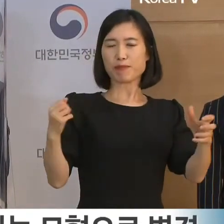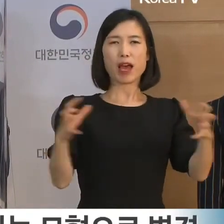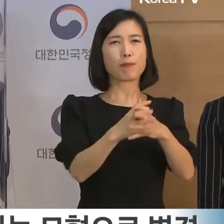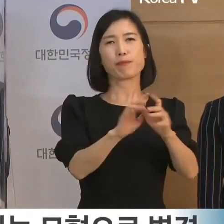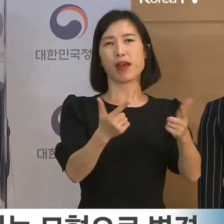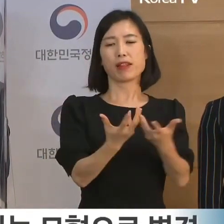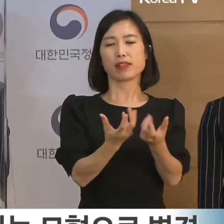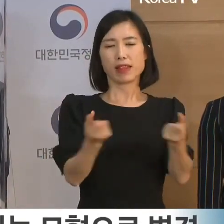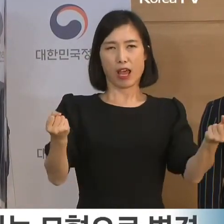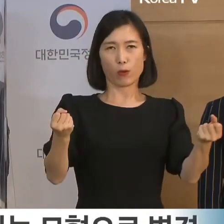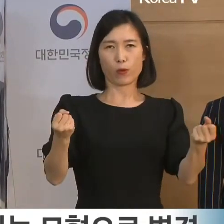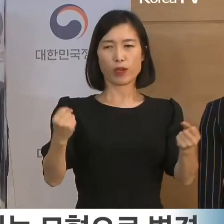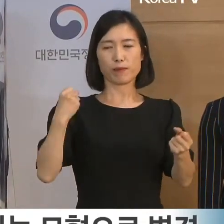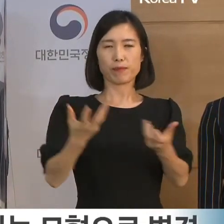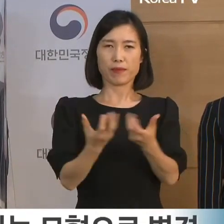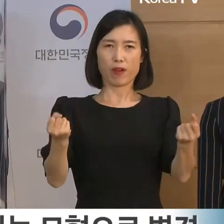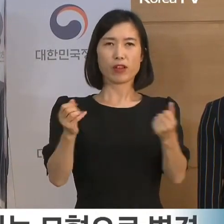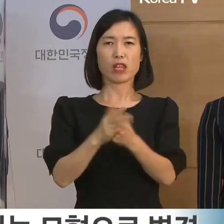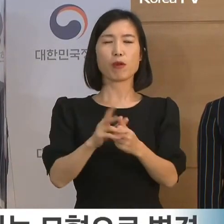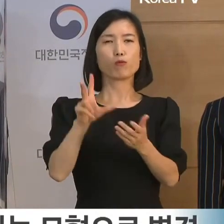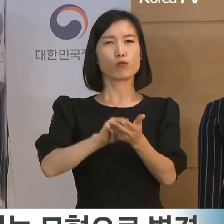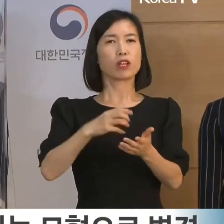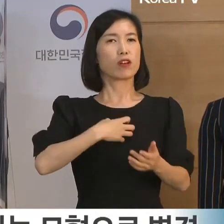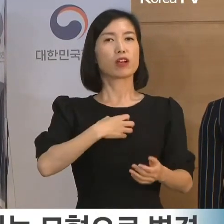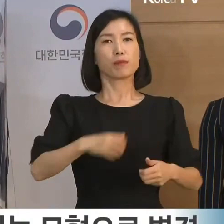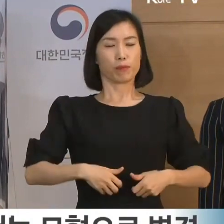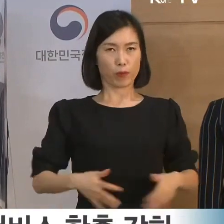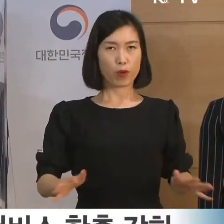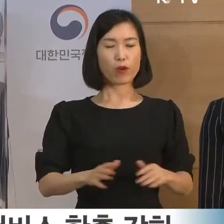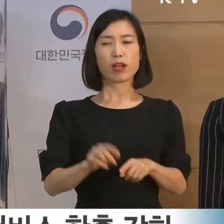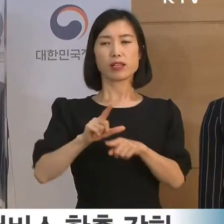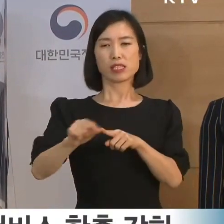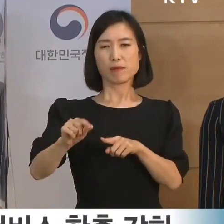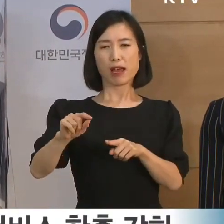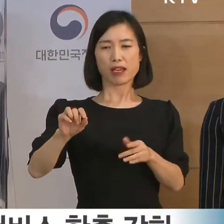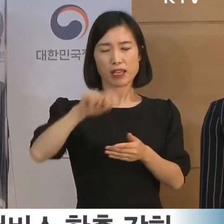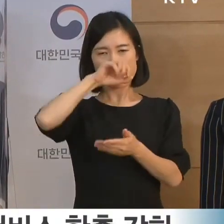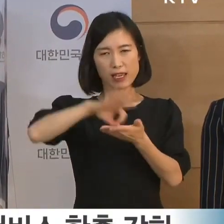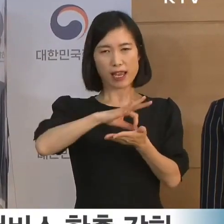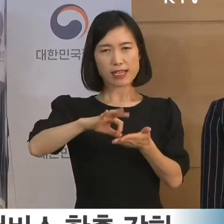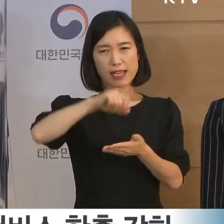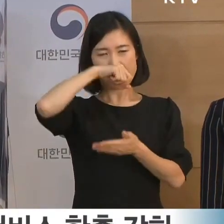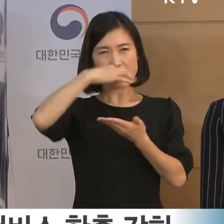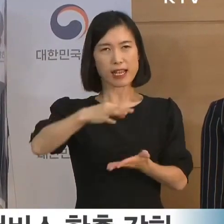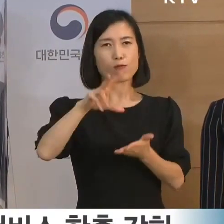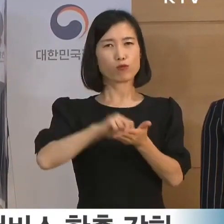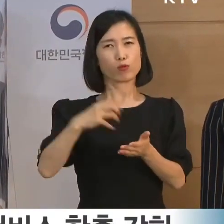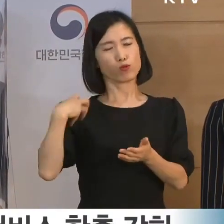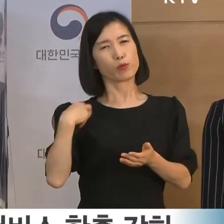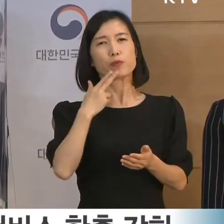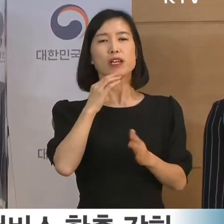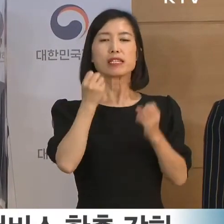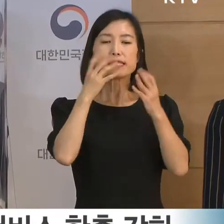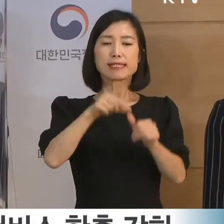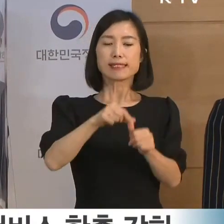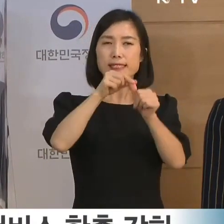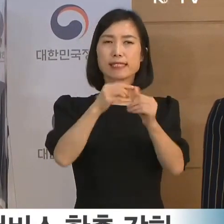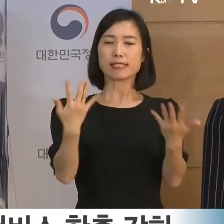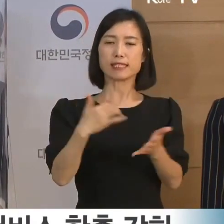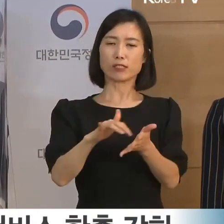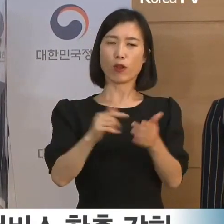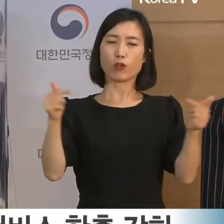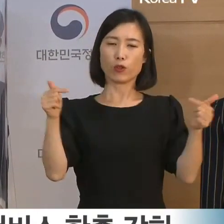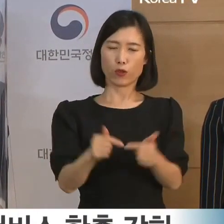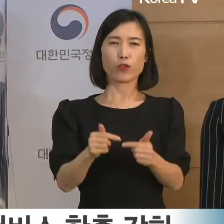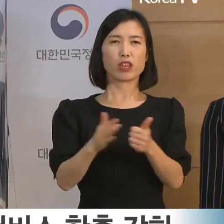위원회에 부여하여 해소하였습니다. 국가와 지방자치단체의 재정 부담도 기관 지수료와 신구 인력 채용을 최소화하여